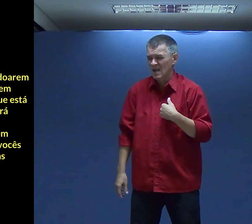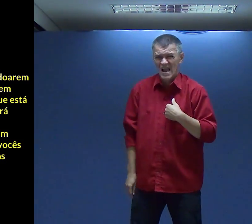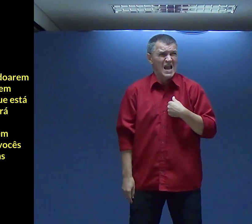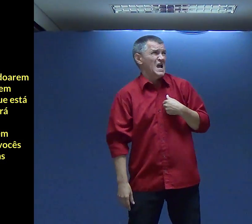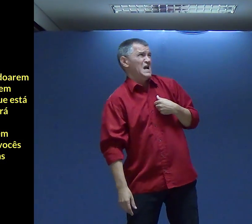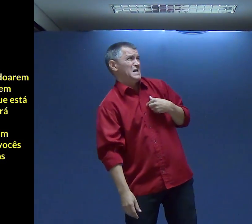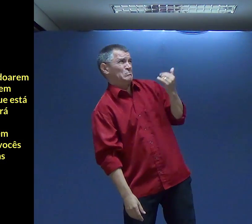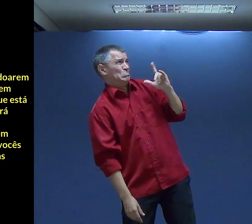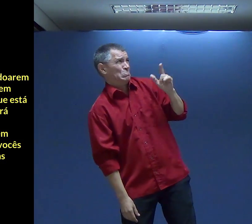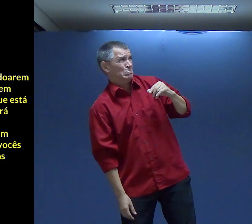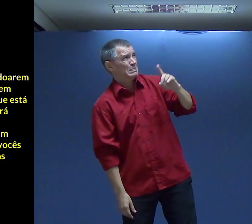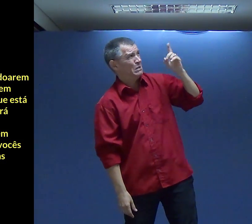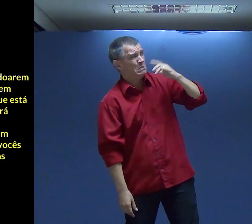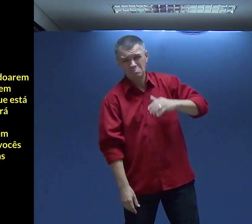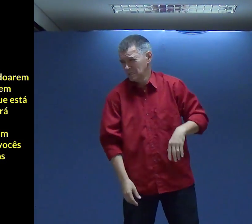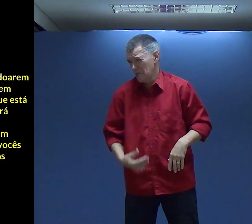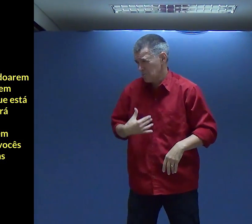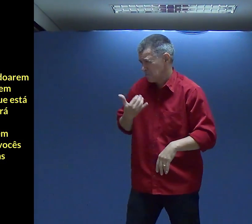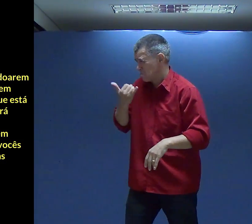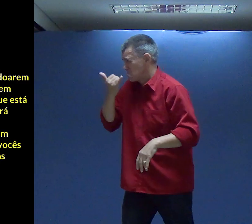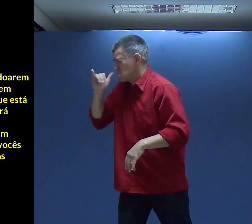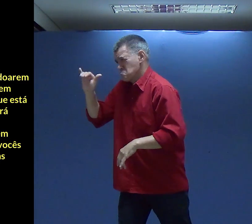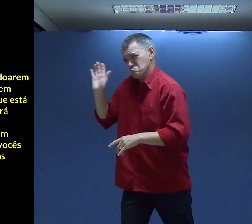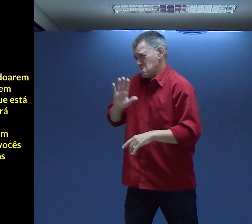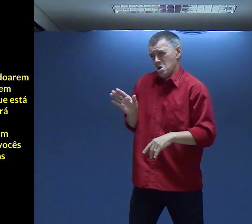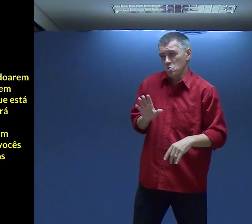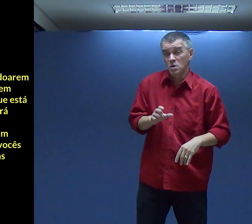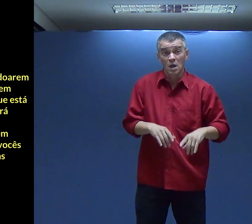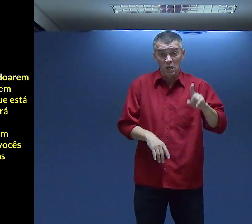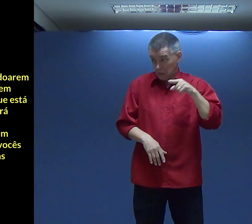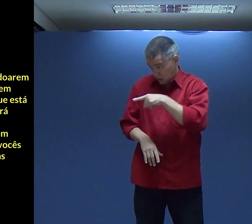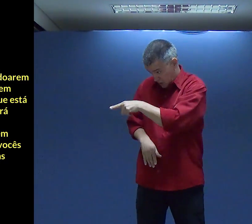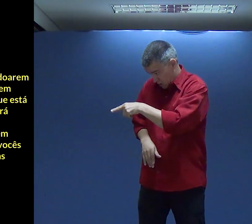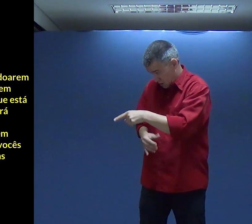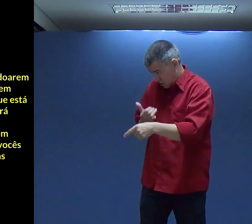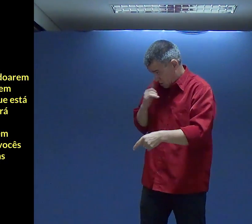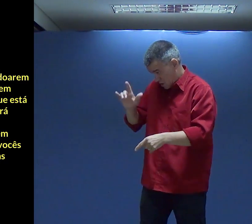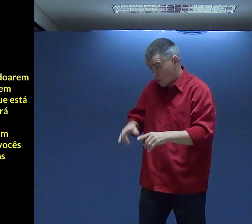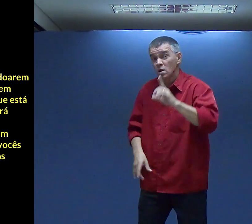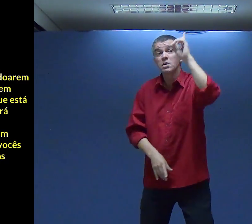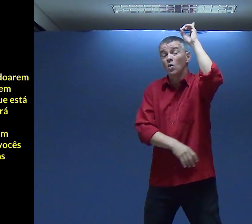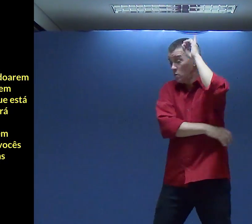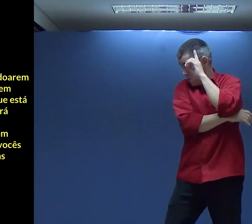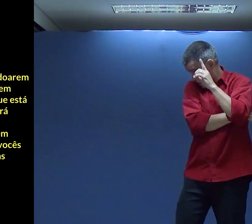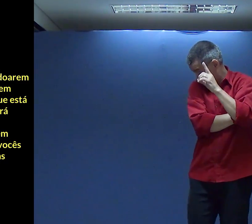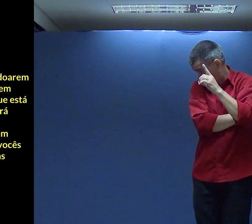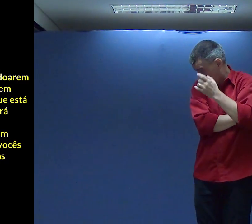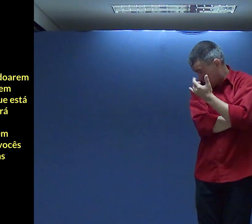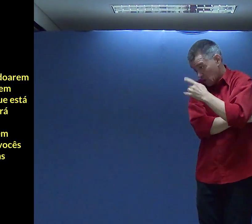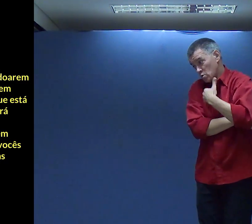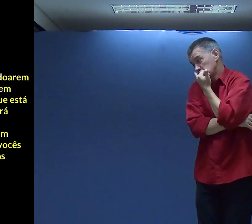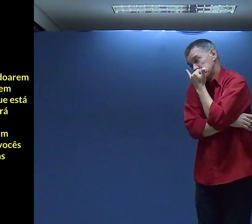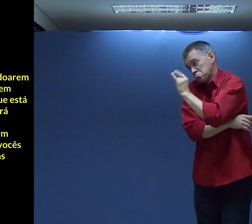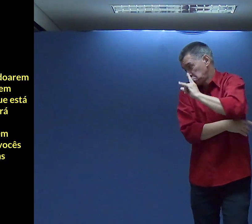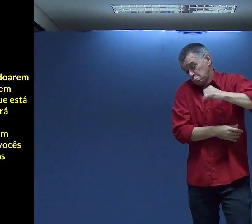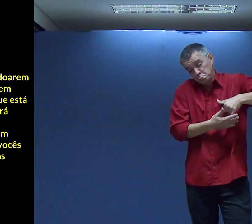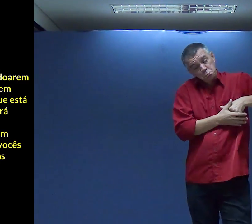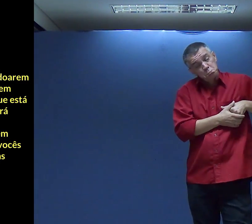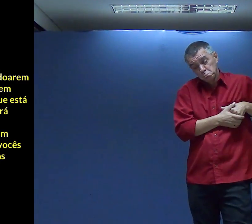Ele também Vem Às eu digo Não Deus Não vou lá Não você não vai? Não vai? Desculpa